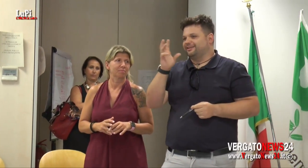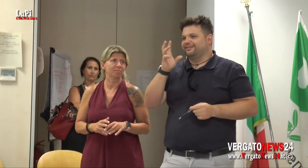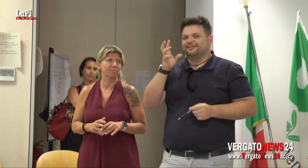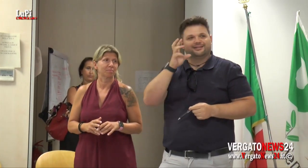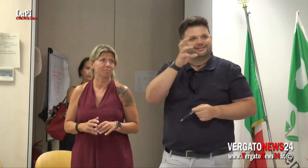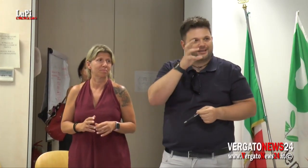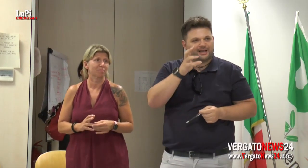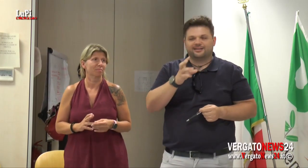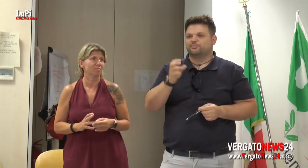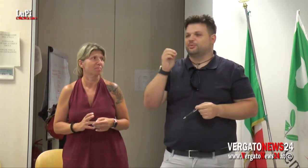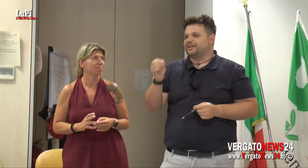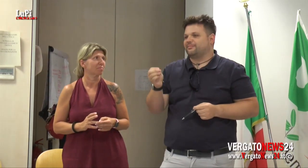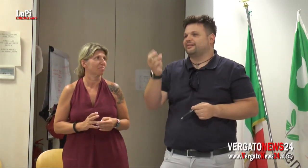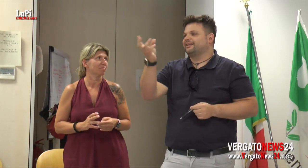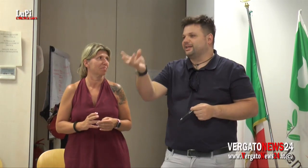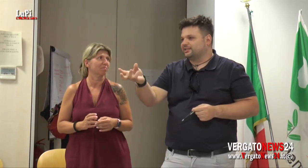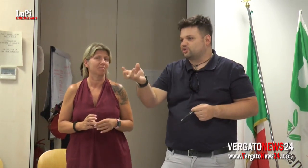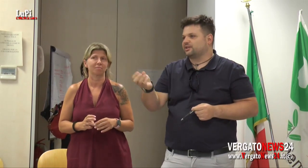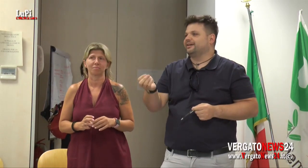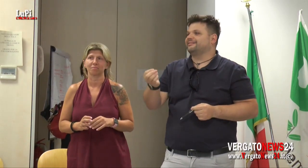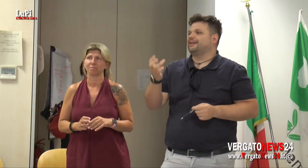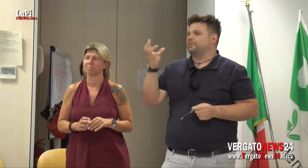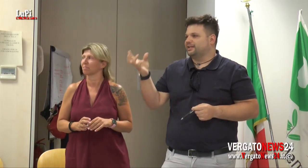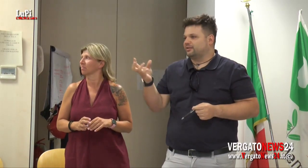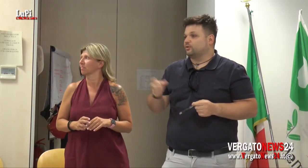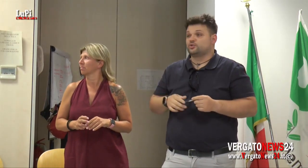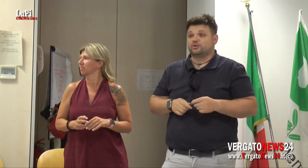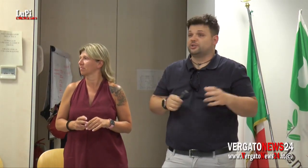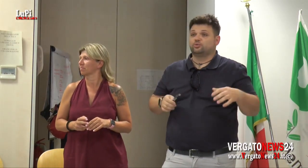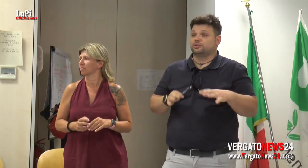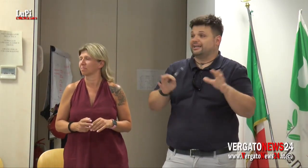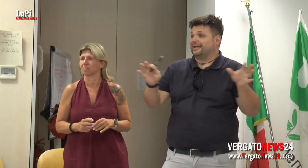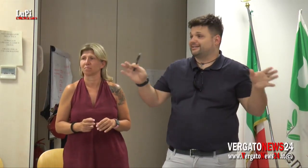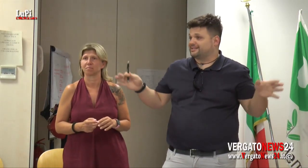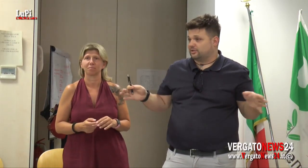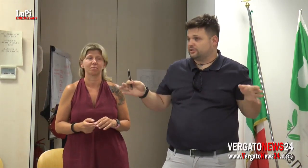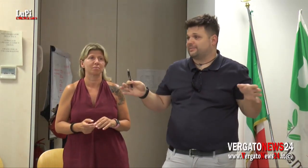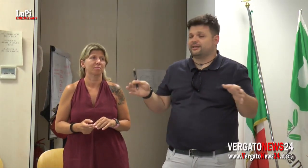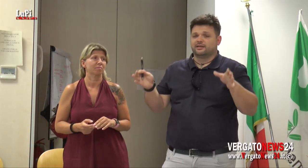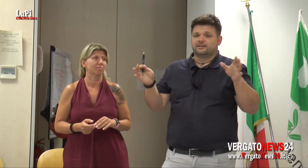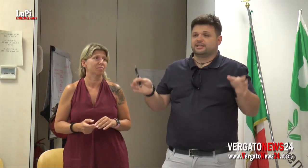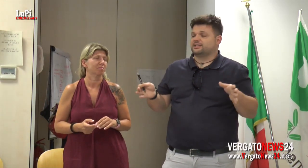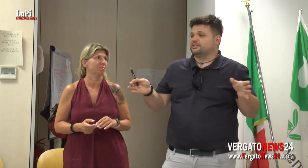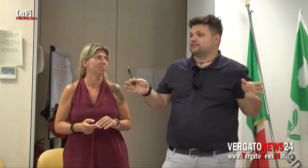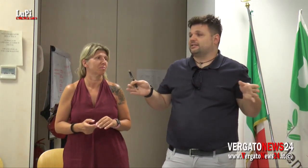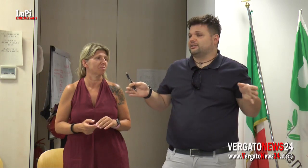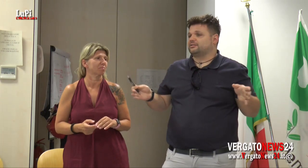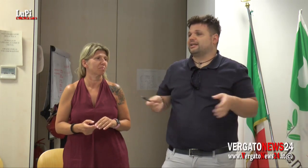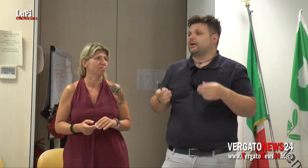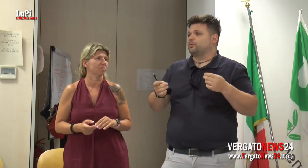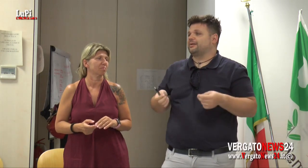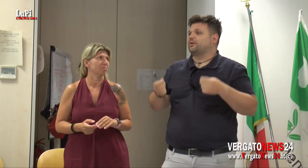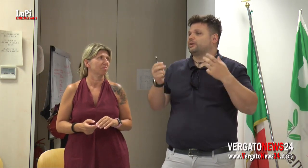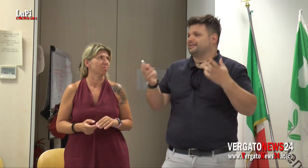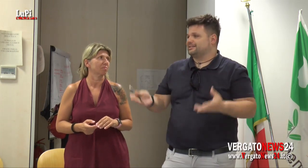questo il tema. Il problema dei medici e dell'Appennino, così come di tutte le altre zone ormai del Servizio Sanitario